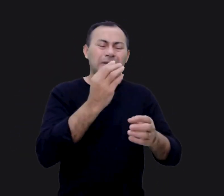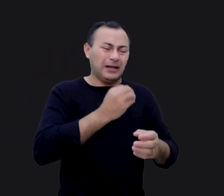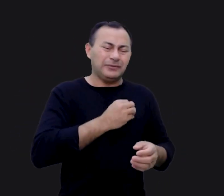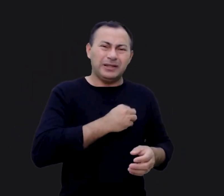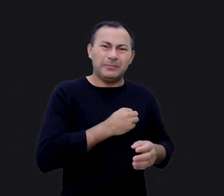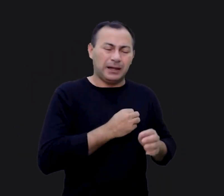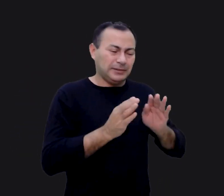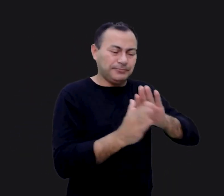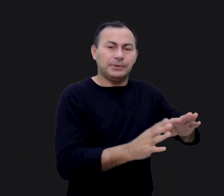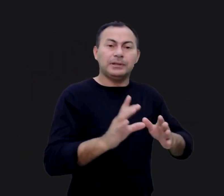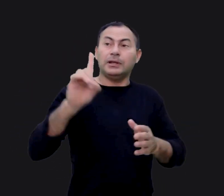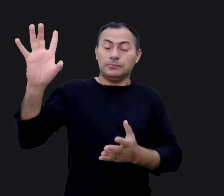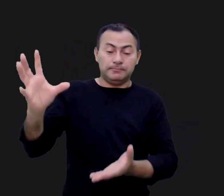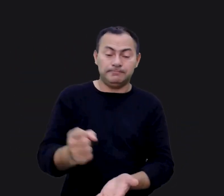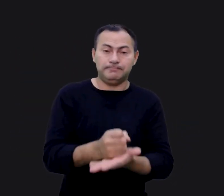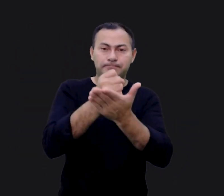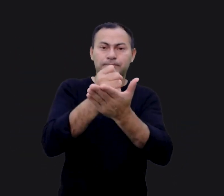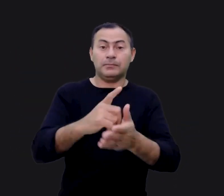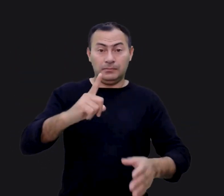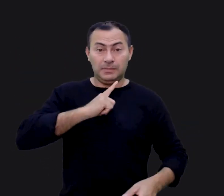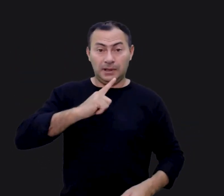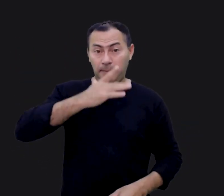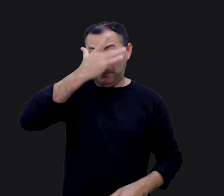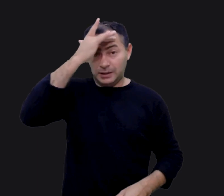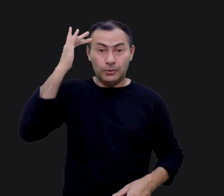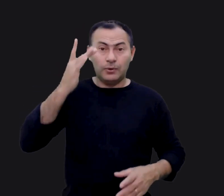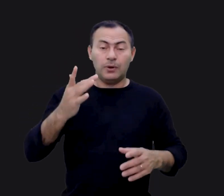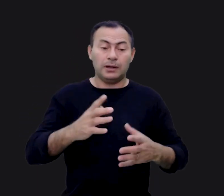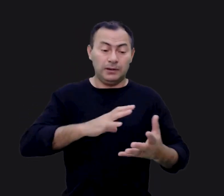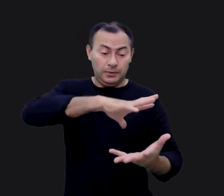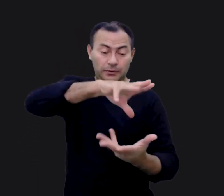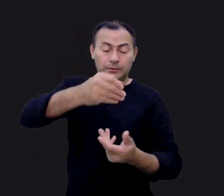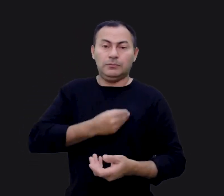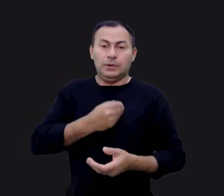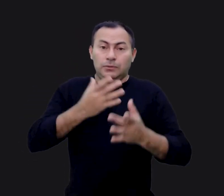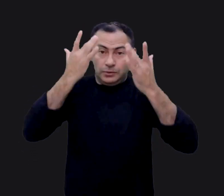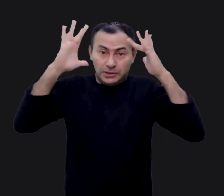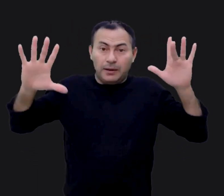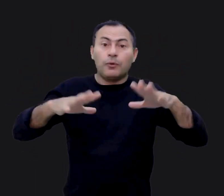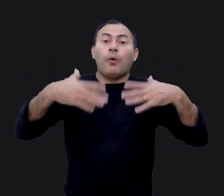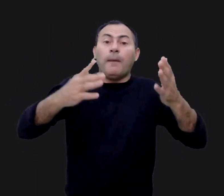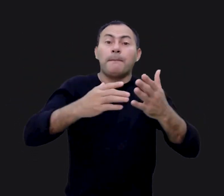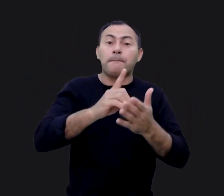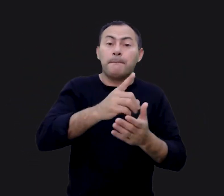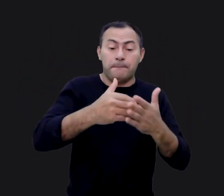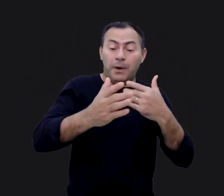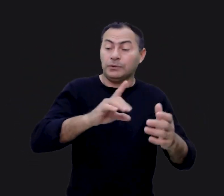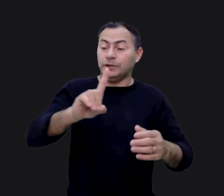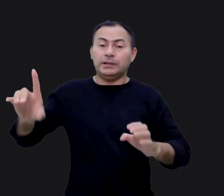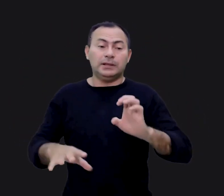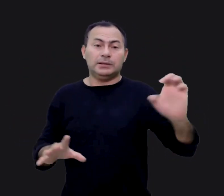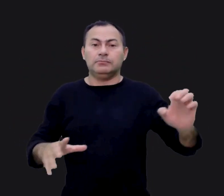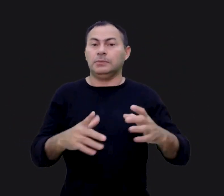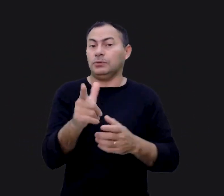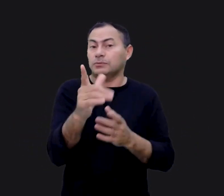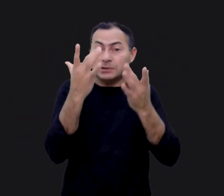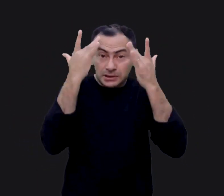escuridão. Existem pessoas no mundo que não sabem qual é a sua mão direita ou a esquerda. Eles não têm sequer uma